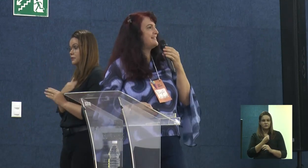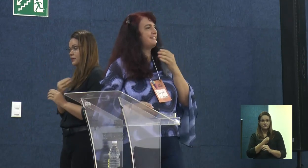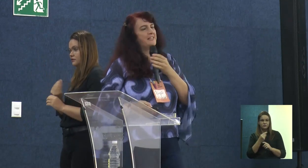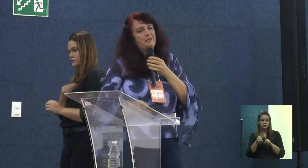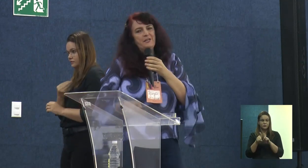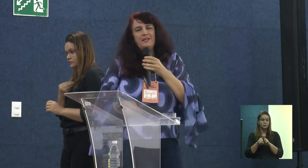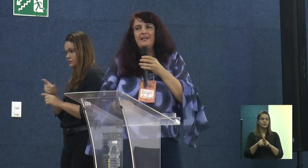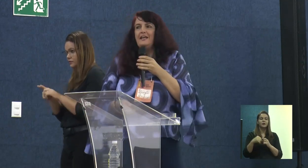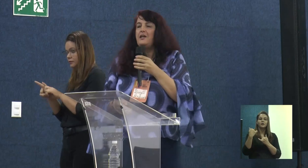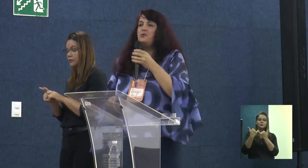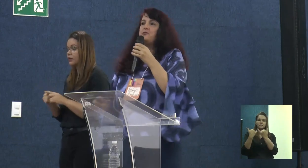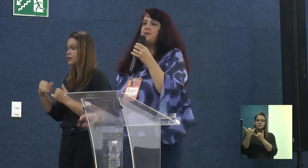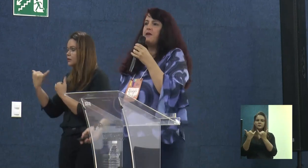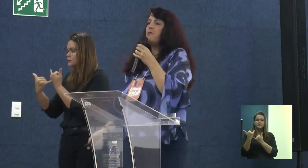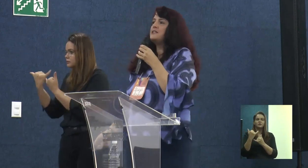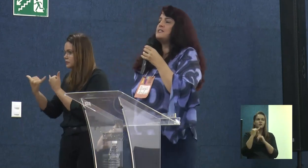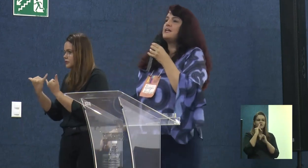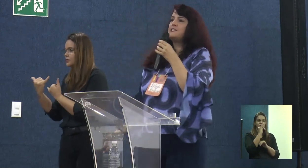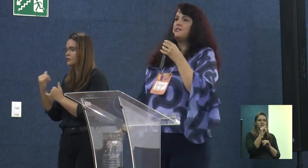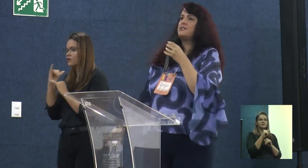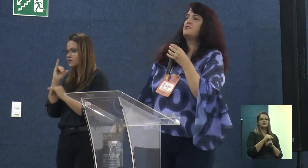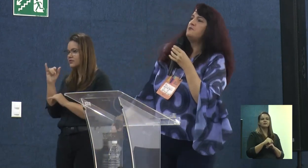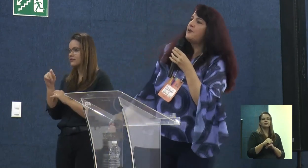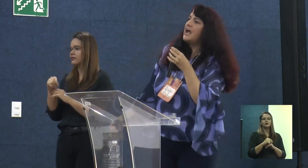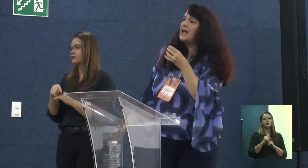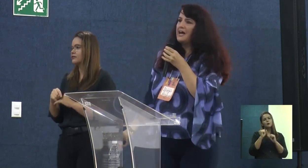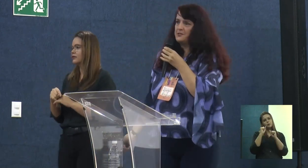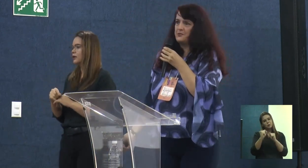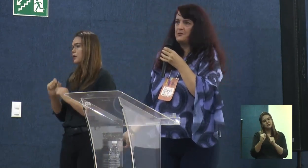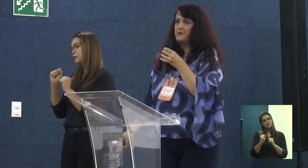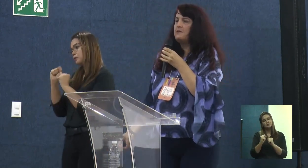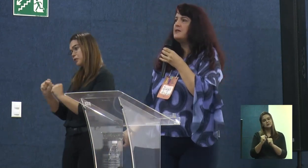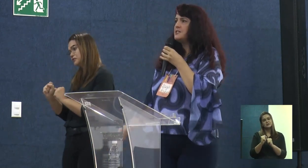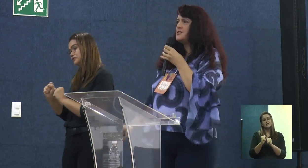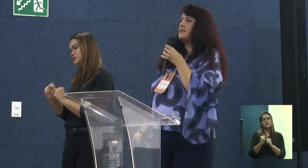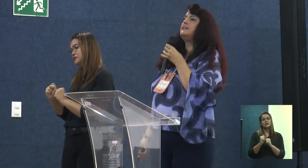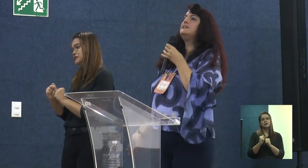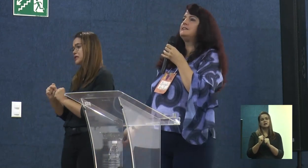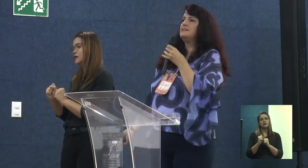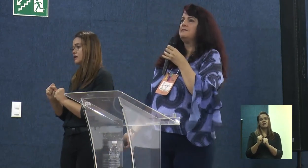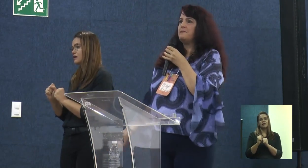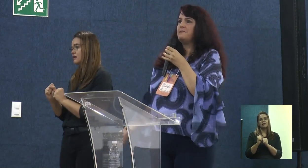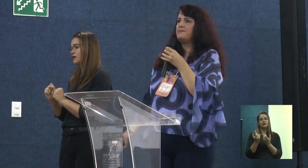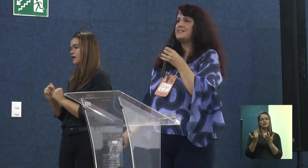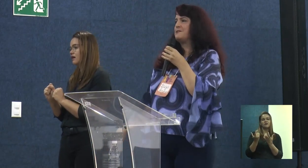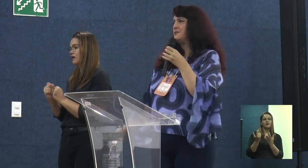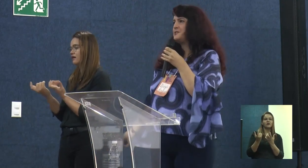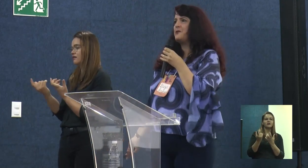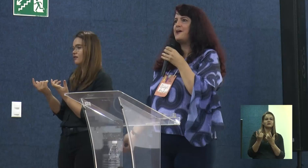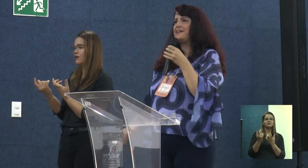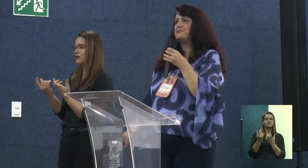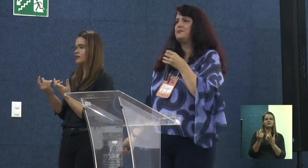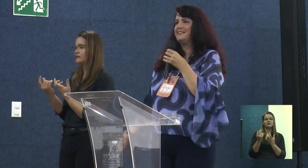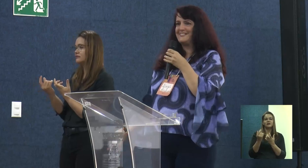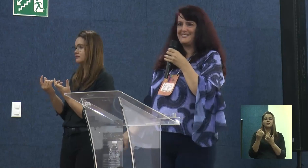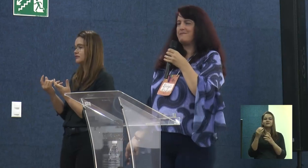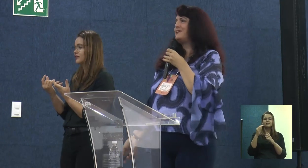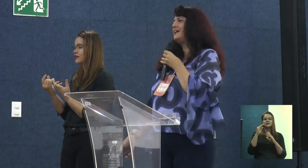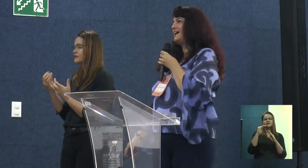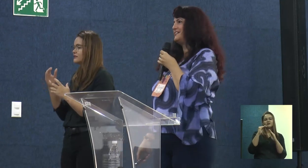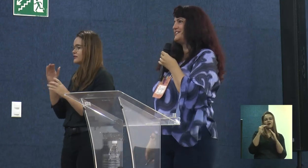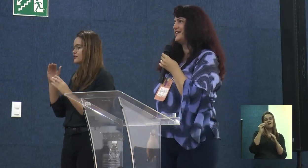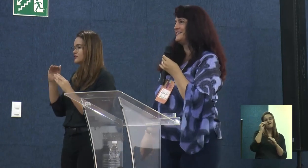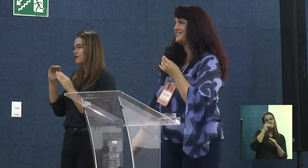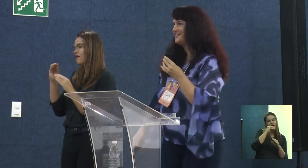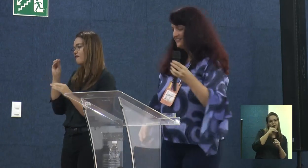brinco eles assim, eu não sei, pode ser que a gente seja um fracasso, mas a gente está tentando fazer uma história aí de mudança.